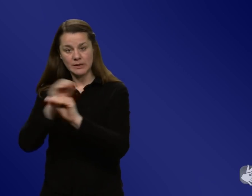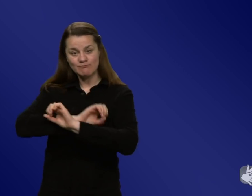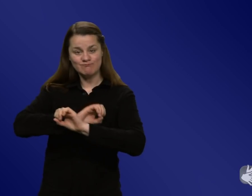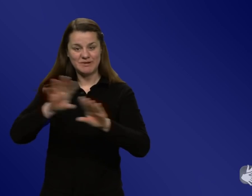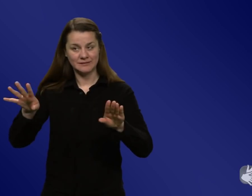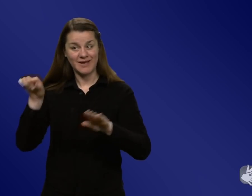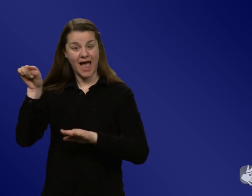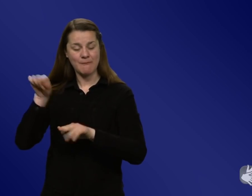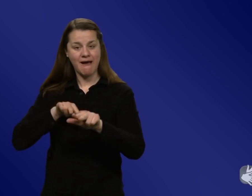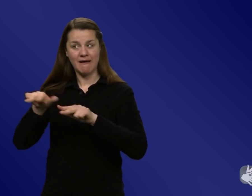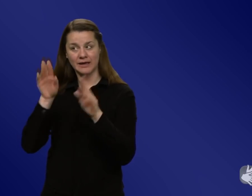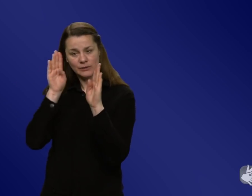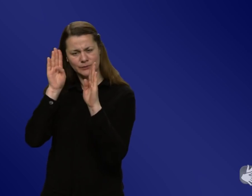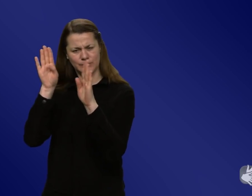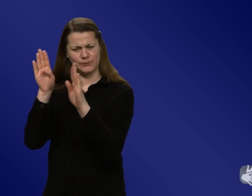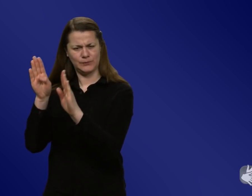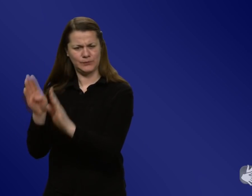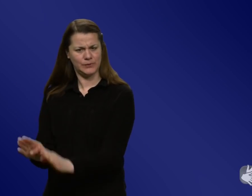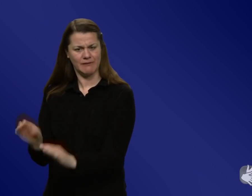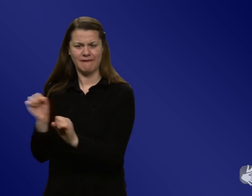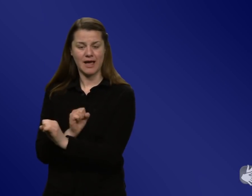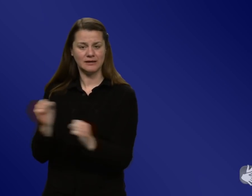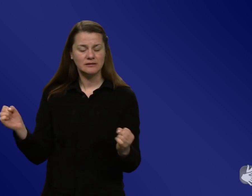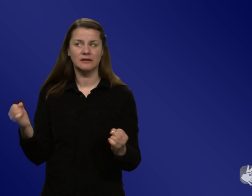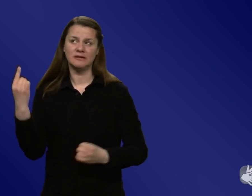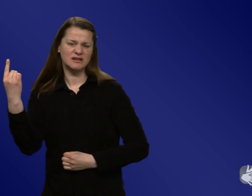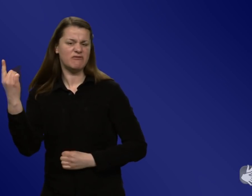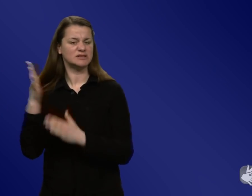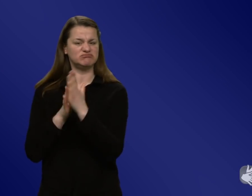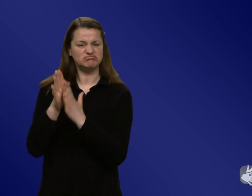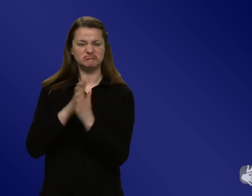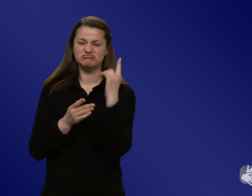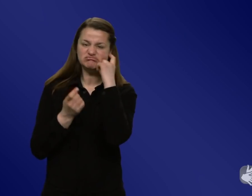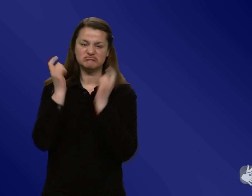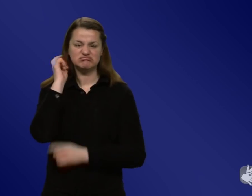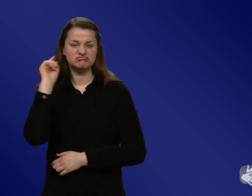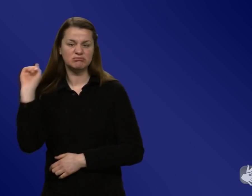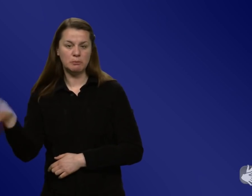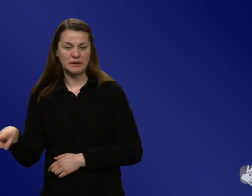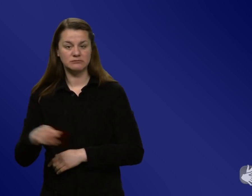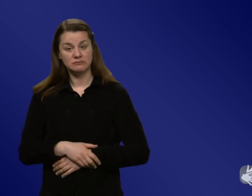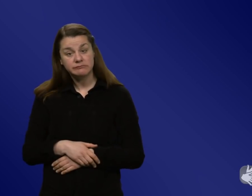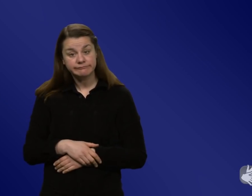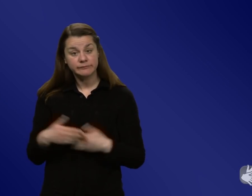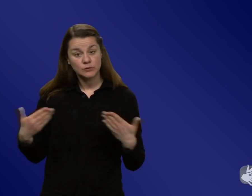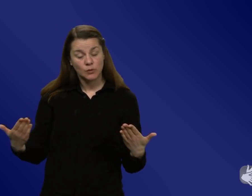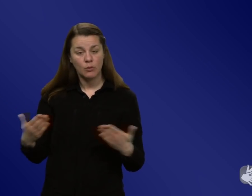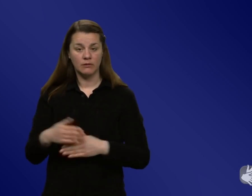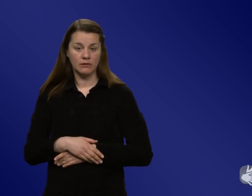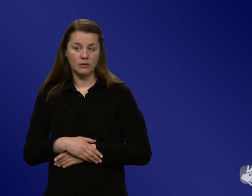Regierung, da vertraue ich nicht mehr, höre ich nur noch mit einem halben Ohr oder gar nicht mehr zu und da passieren dann vielleicht andere Dinge, die suchen dann selber, finden